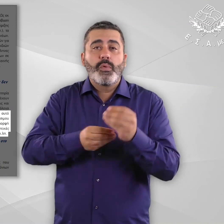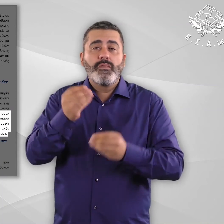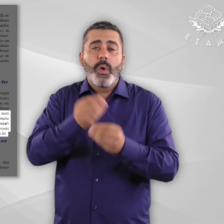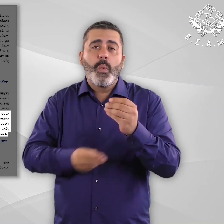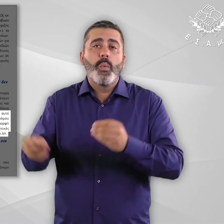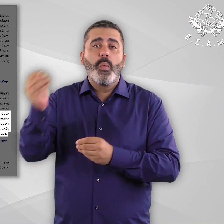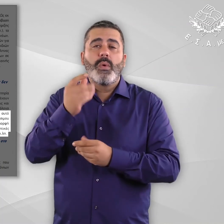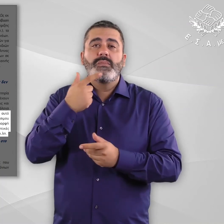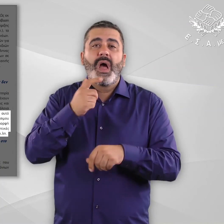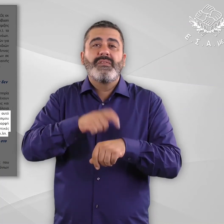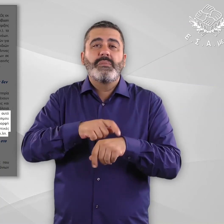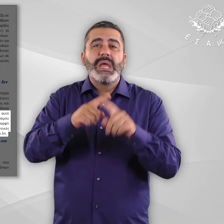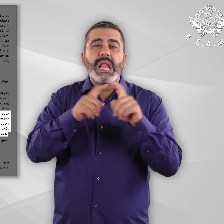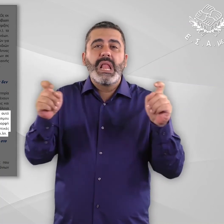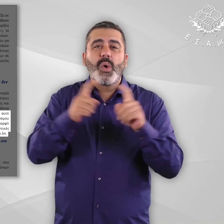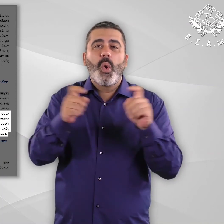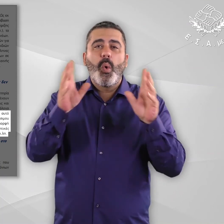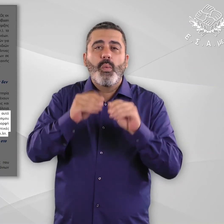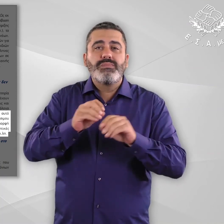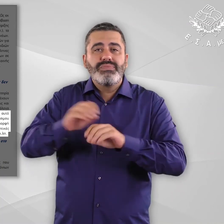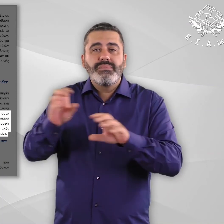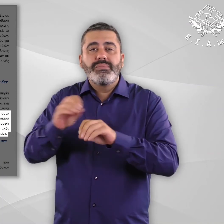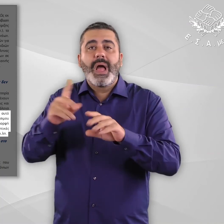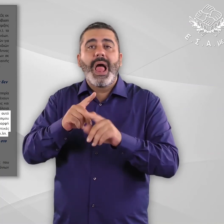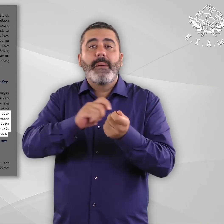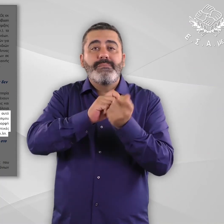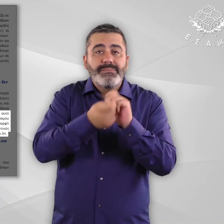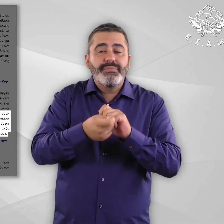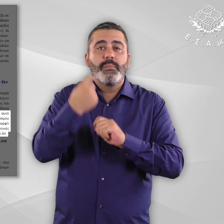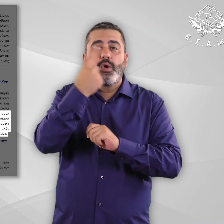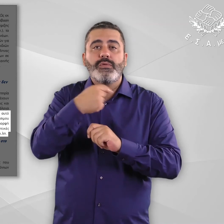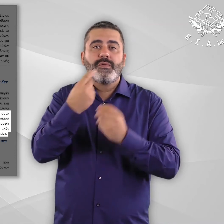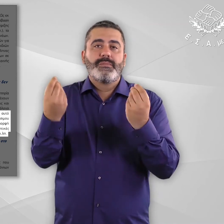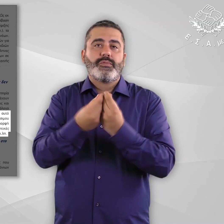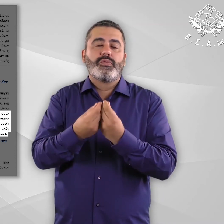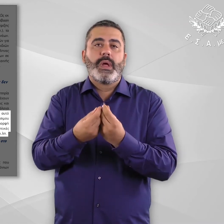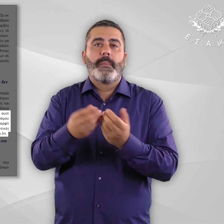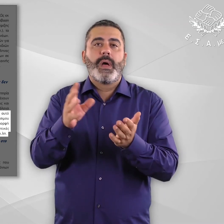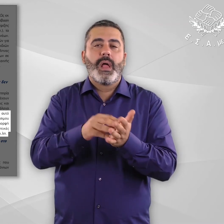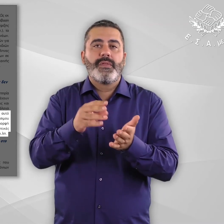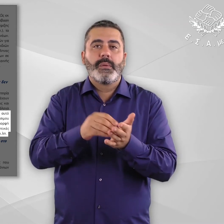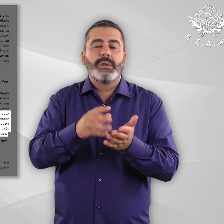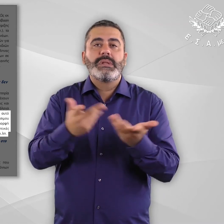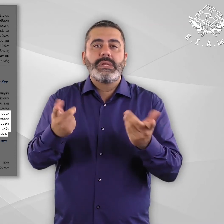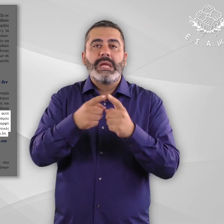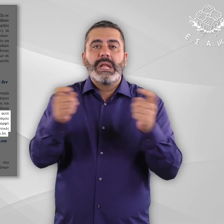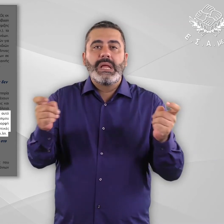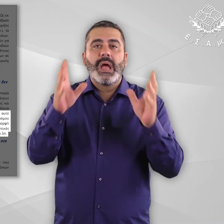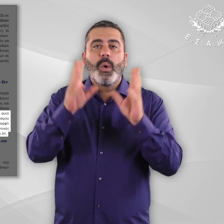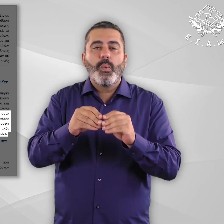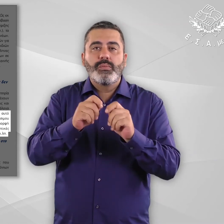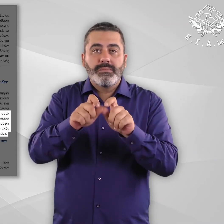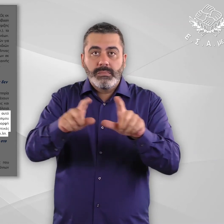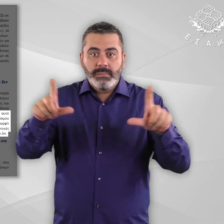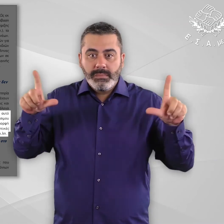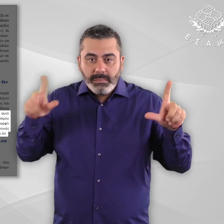αντίνεται από την ανυπαρξία ενημερωτικού υλικού προσβάσιμου σε άτομα με συγκεκριμένες αναπηρίες, όπως παραδείγματος χάρη υλικός